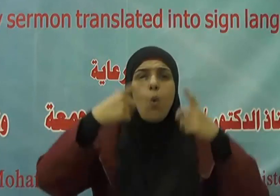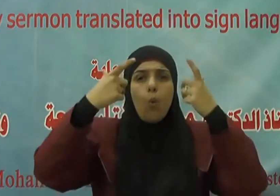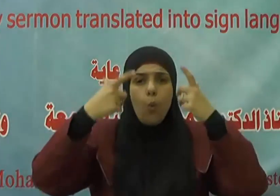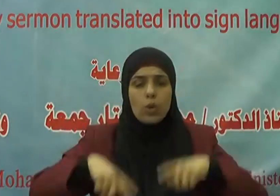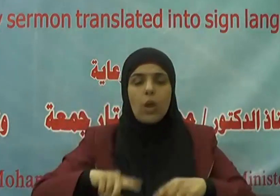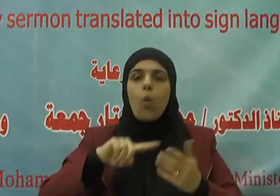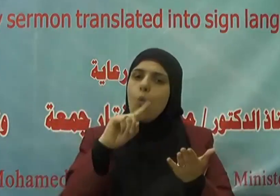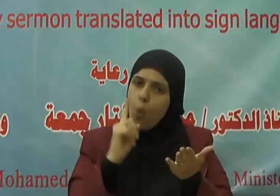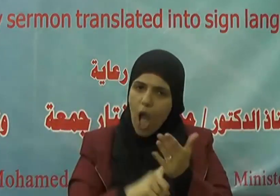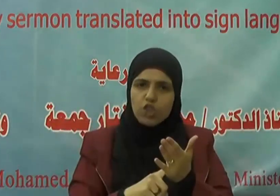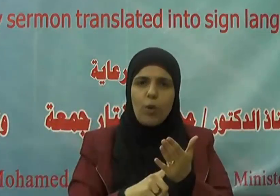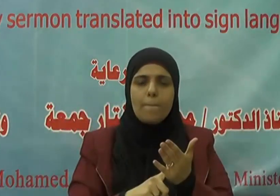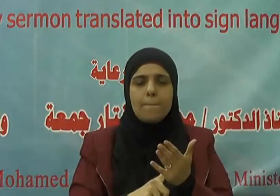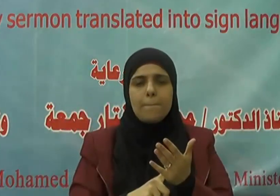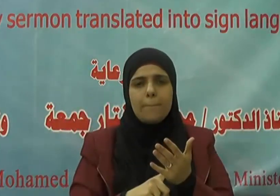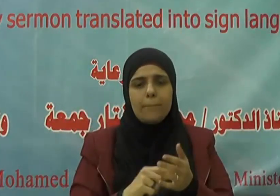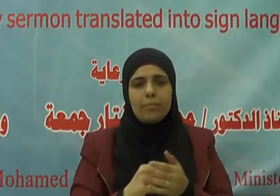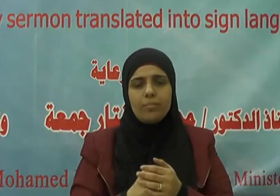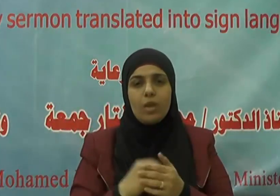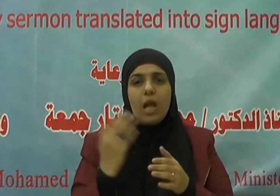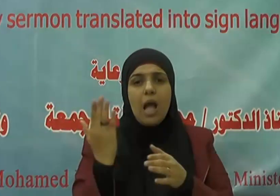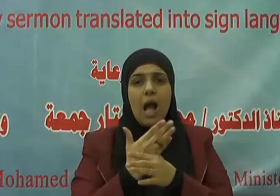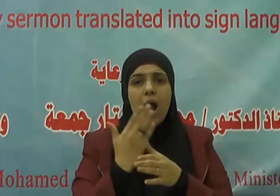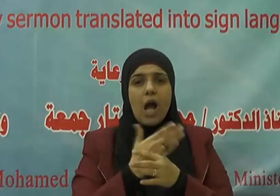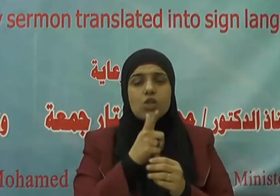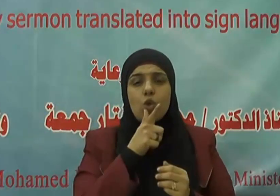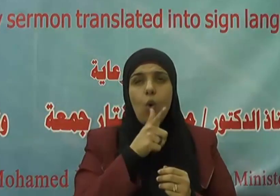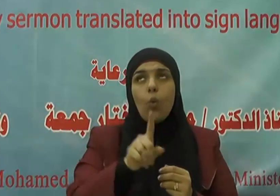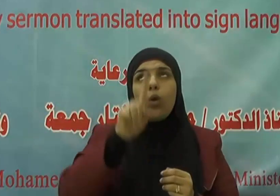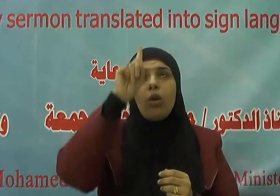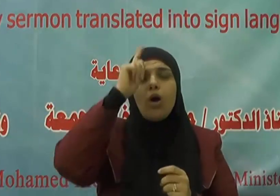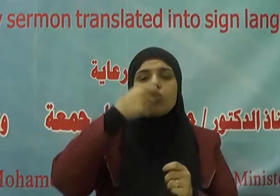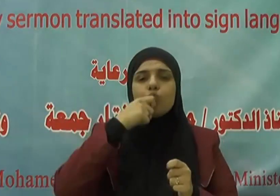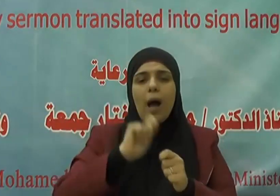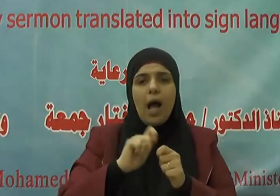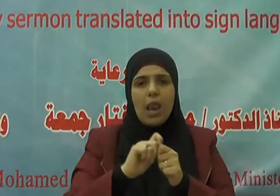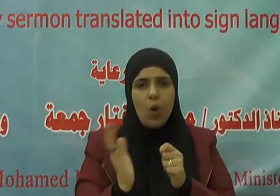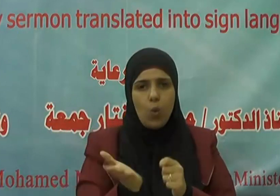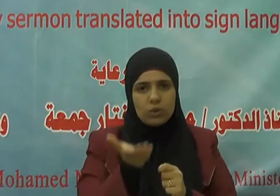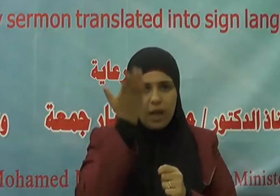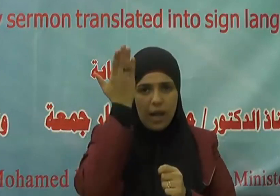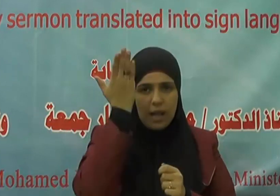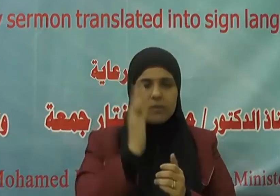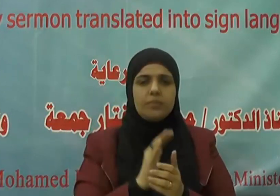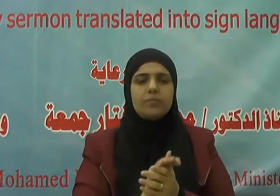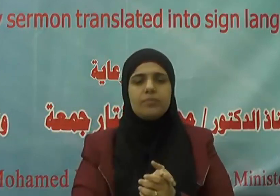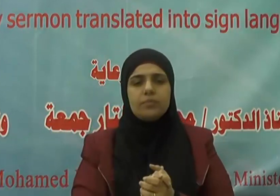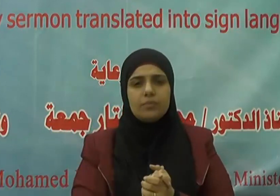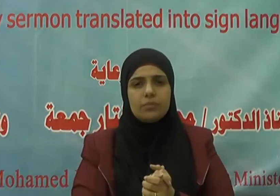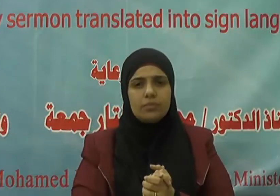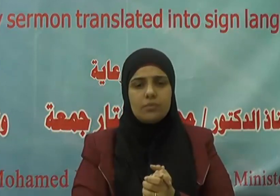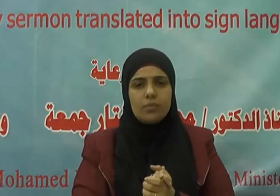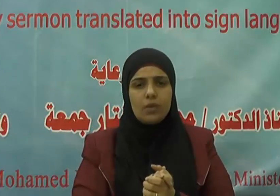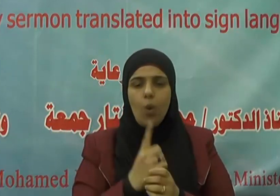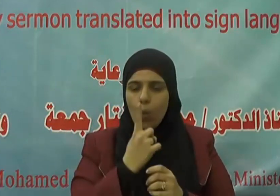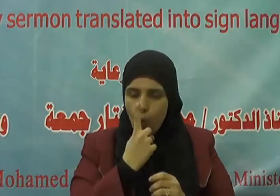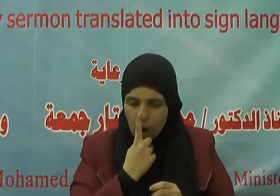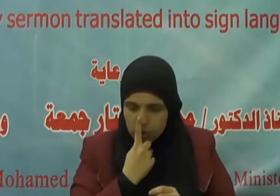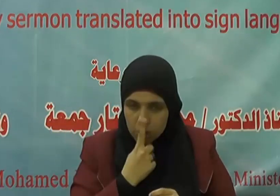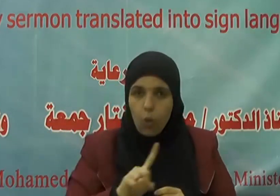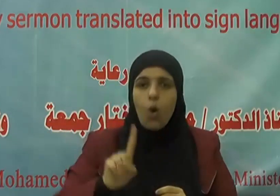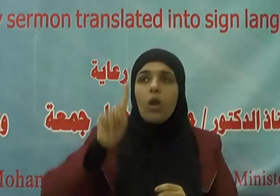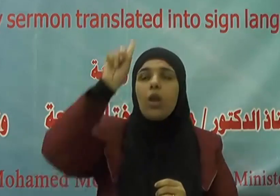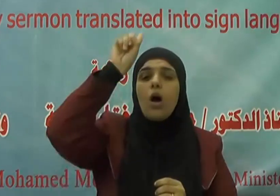واجبة حيث يقول الحق سبحانه وتعالى وأطيع